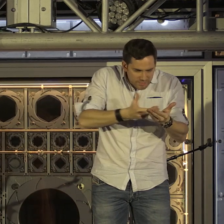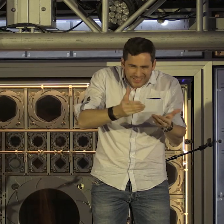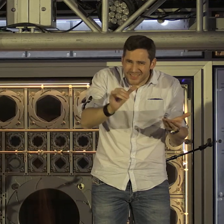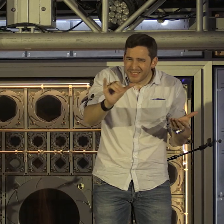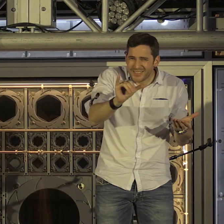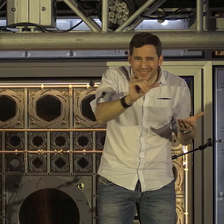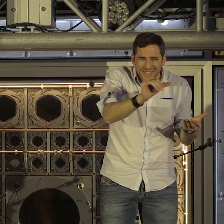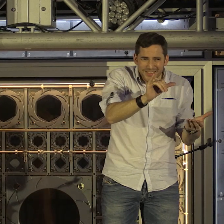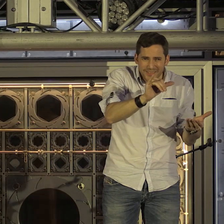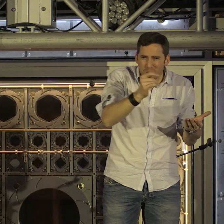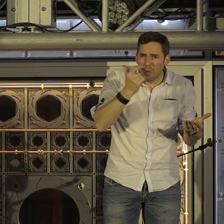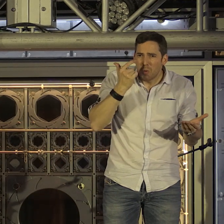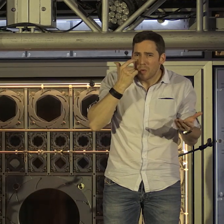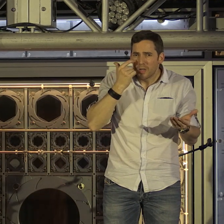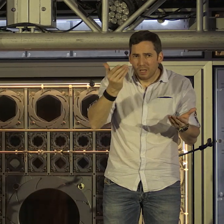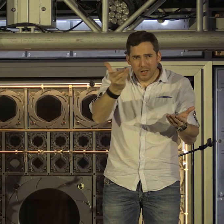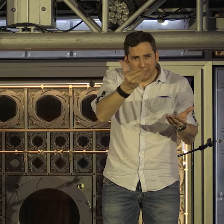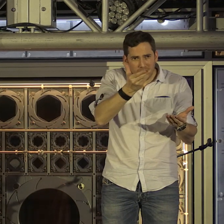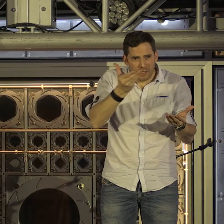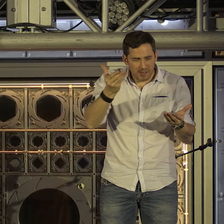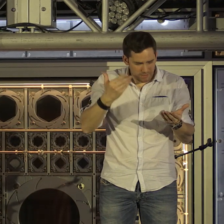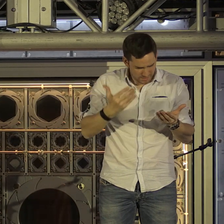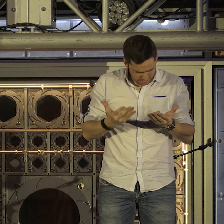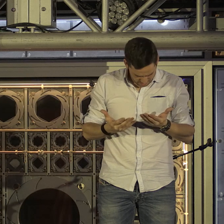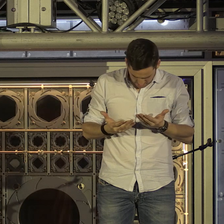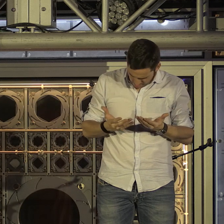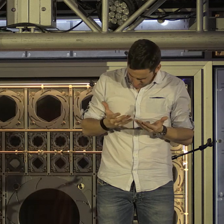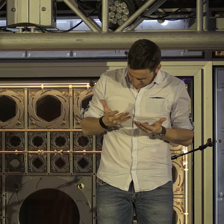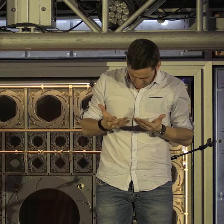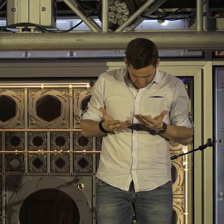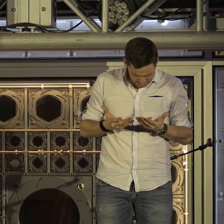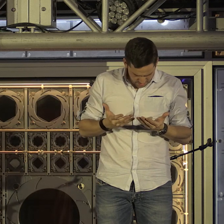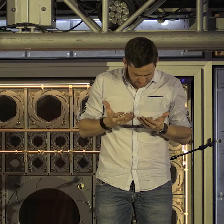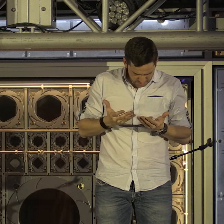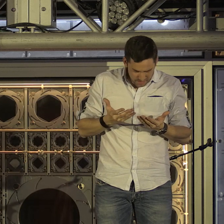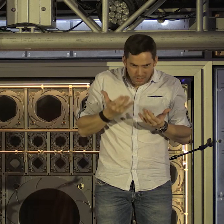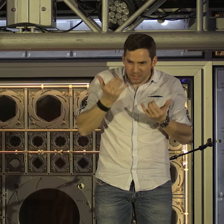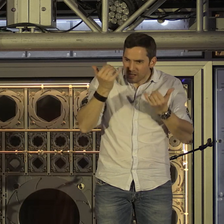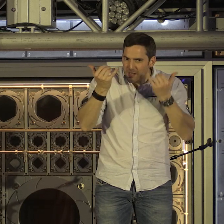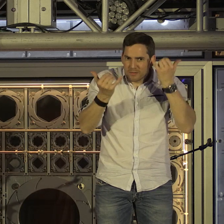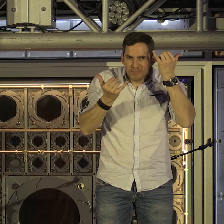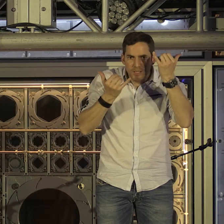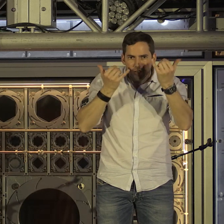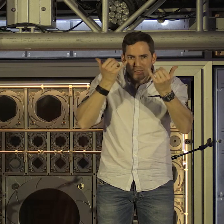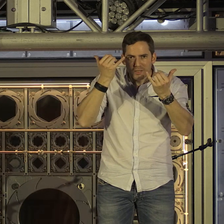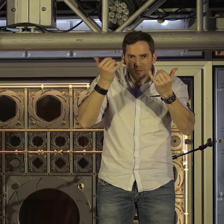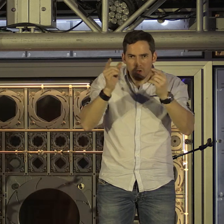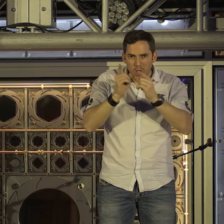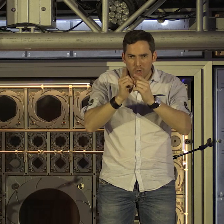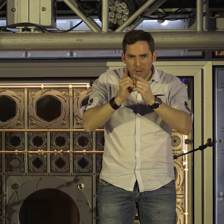dans ta main, tremble encore les syllabes de l'imagination, comme les ailes du papillon, qui n